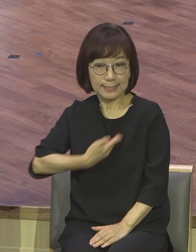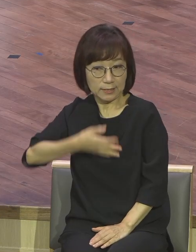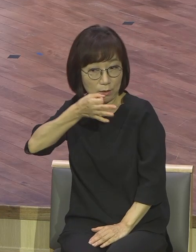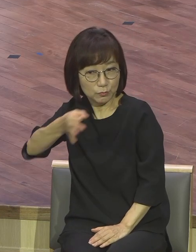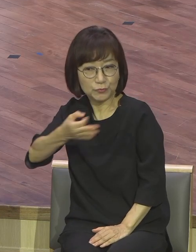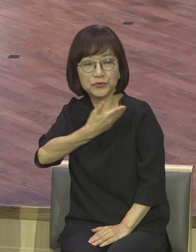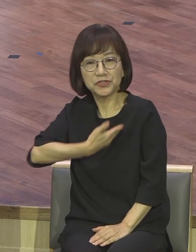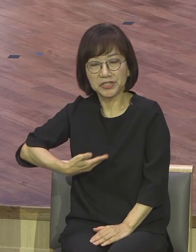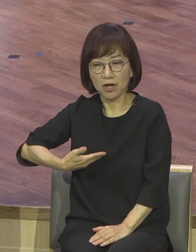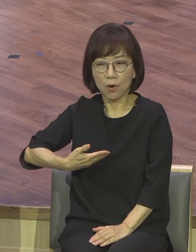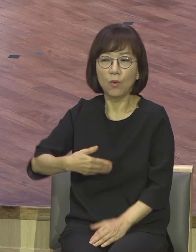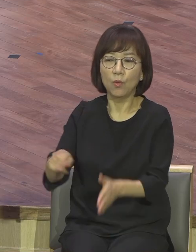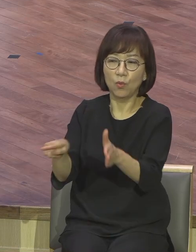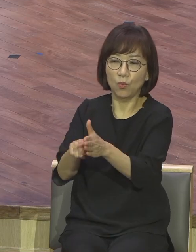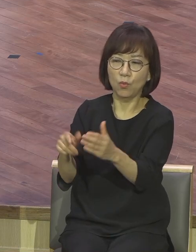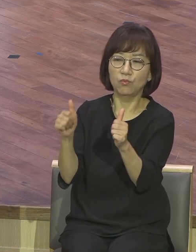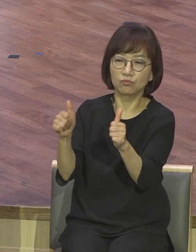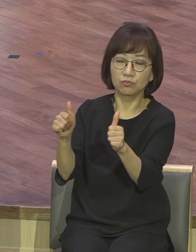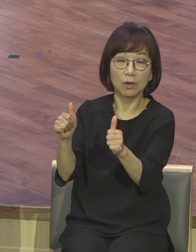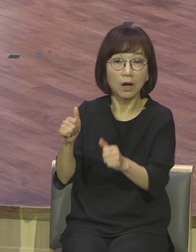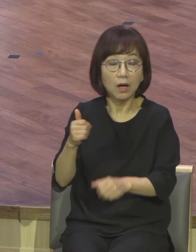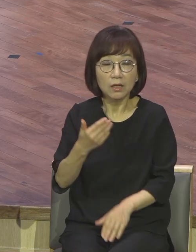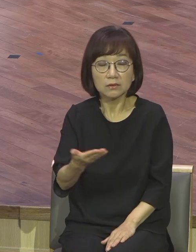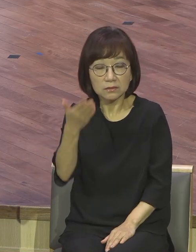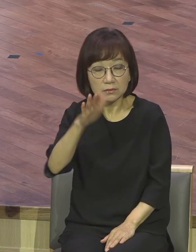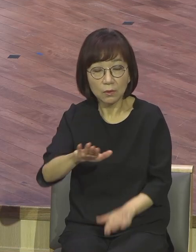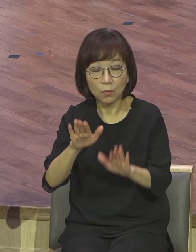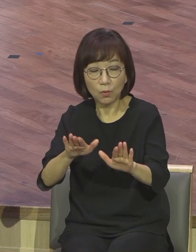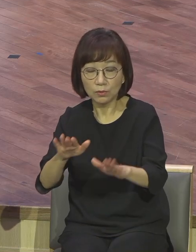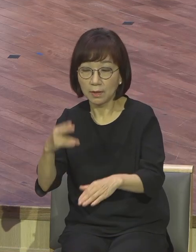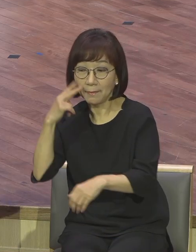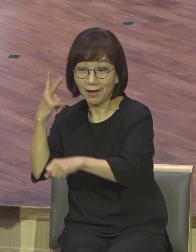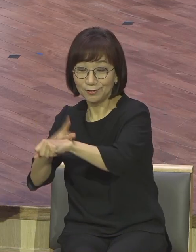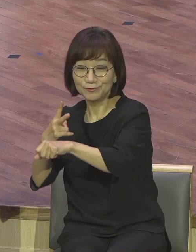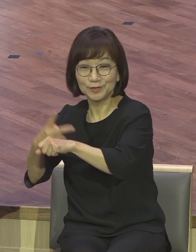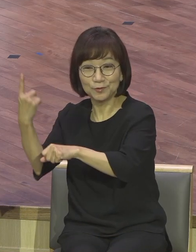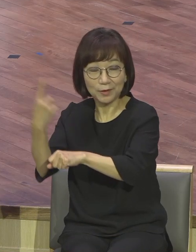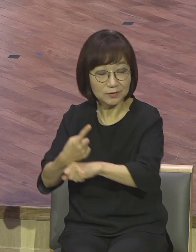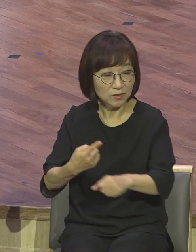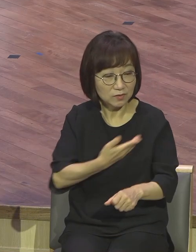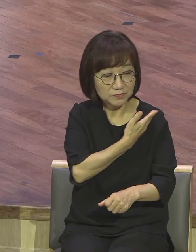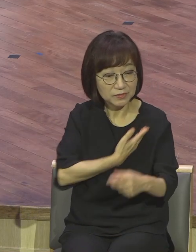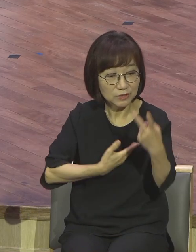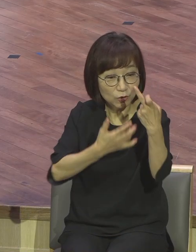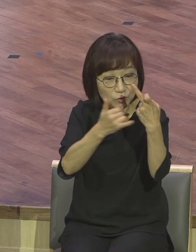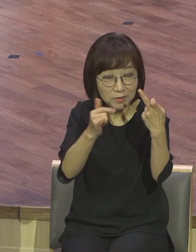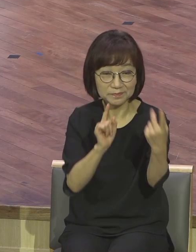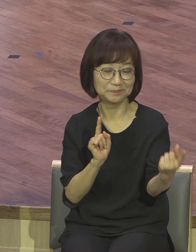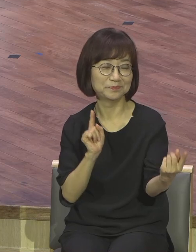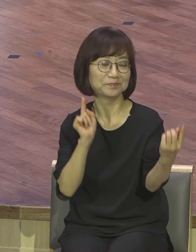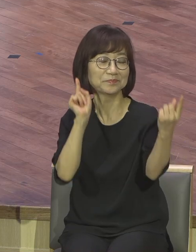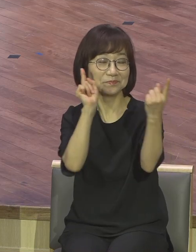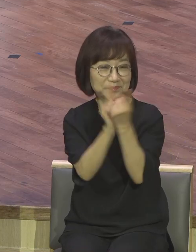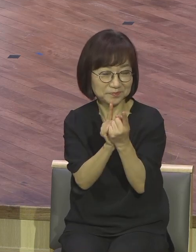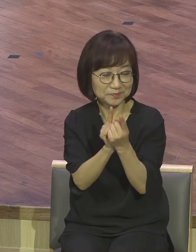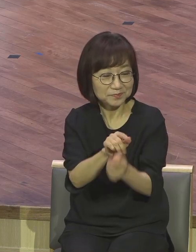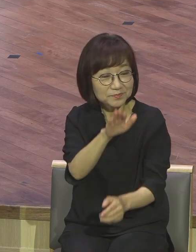신앙이 좋아서 그런데 바울이 이들을 만났을 때 이렇게 말을 합니다. 너희가 믿을